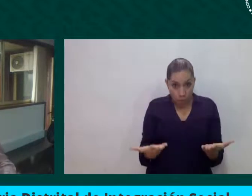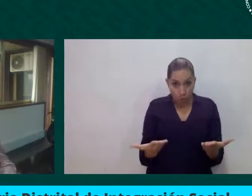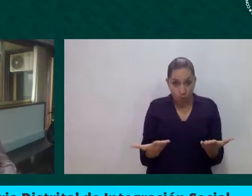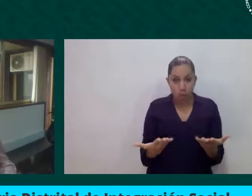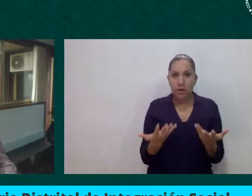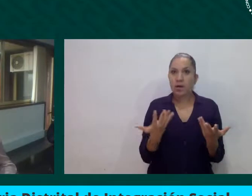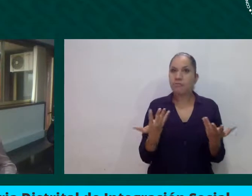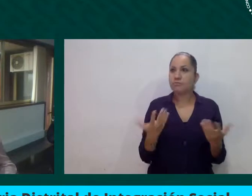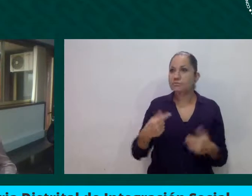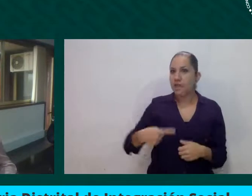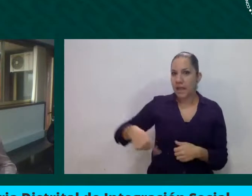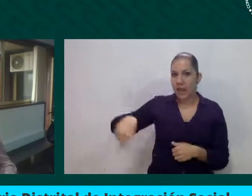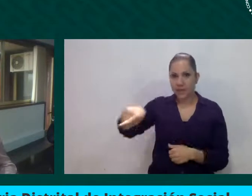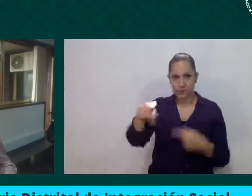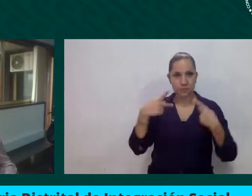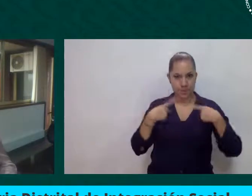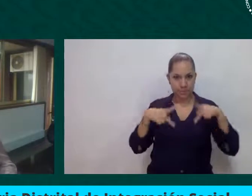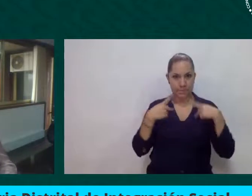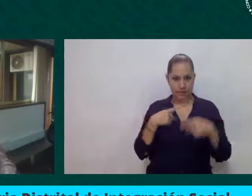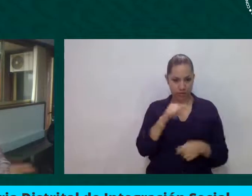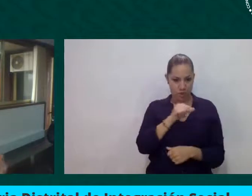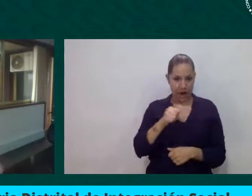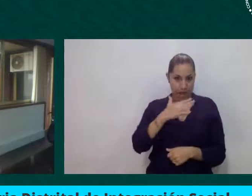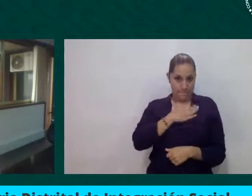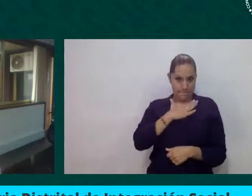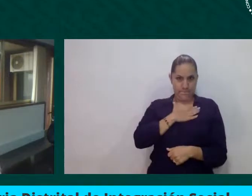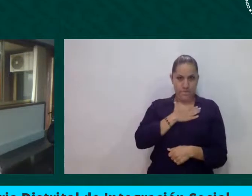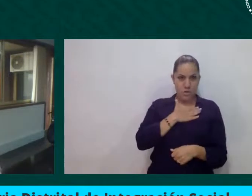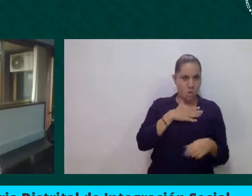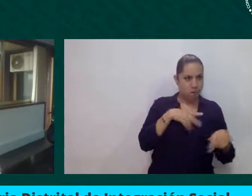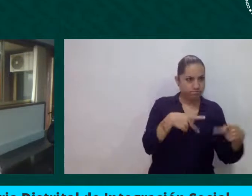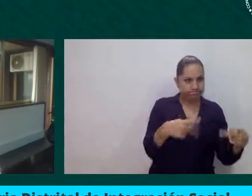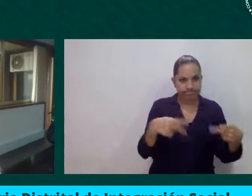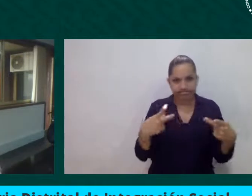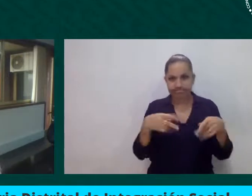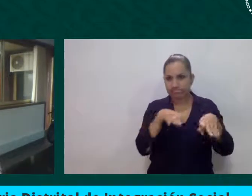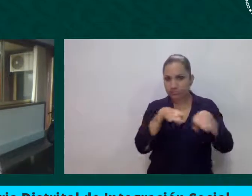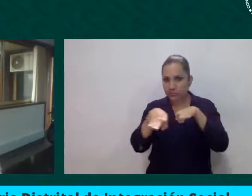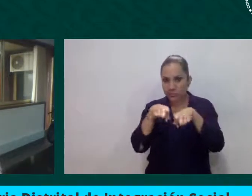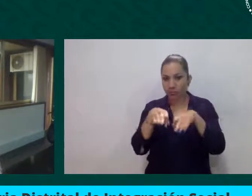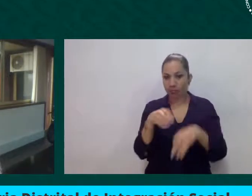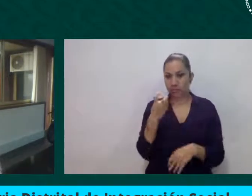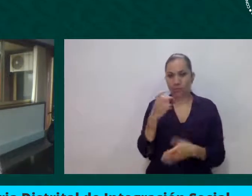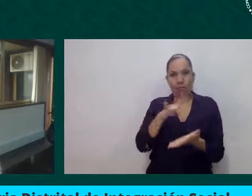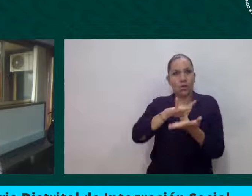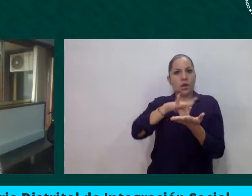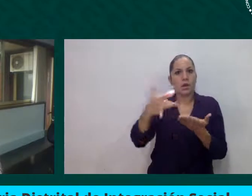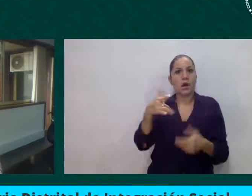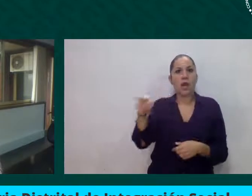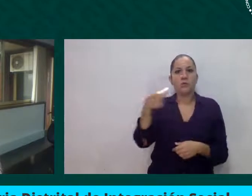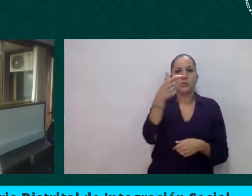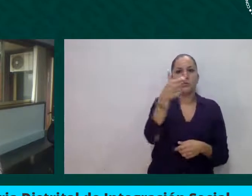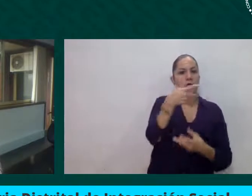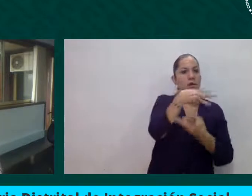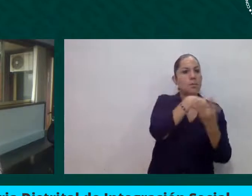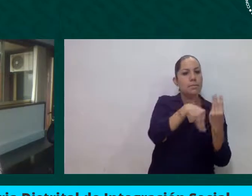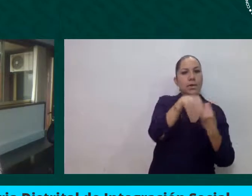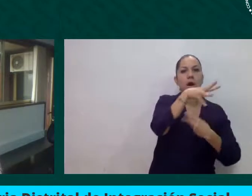informales sostenían una parte de la economía y que al existir una pandemia que nos dice deben estar en sus